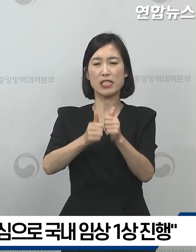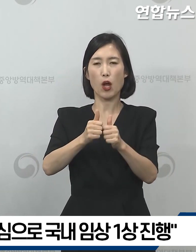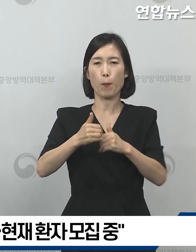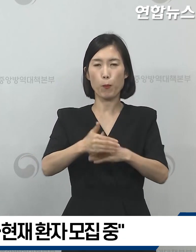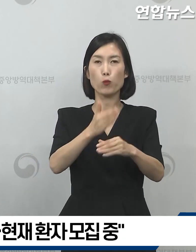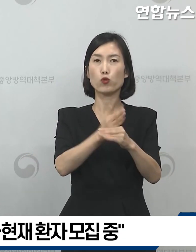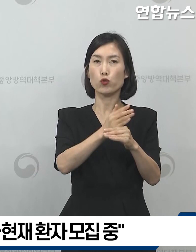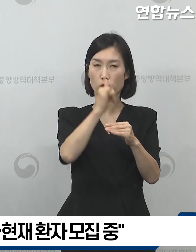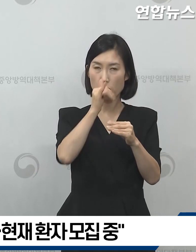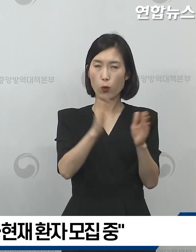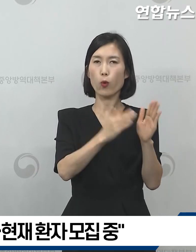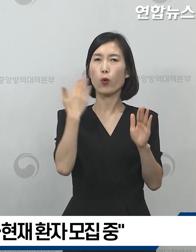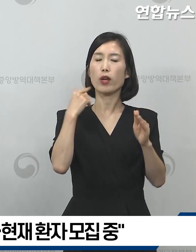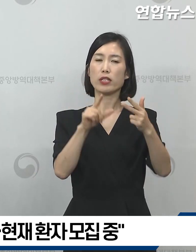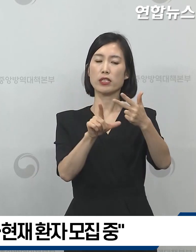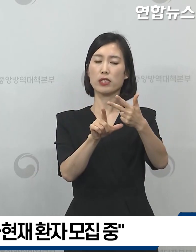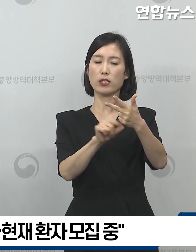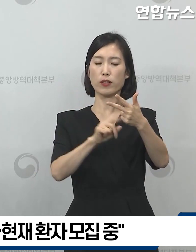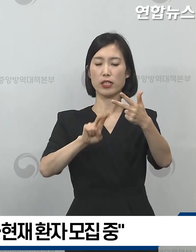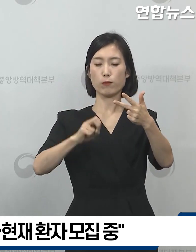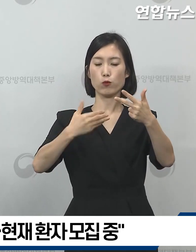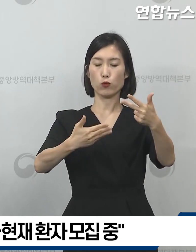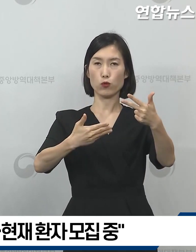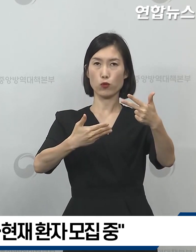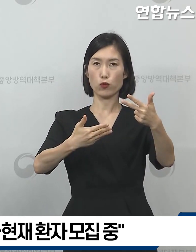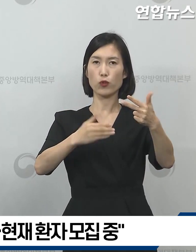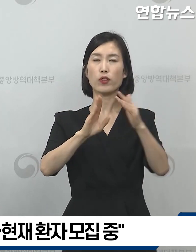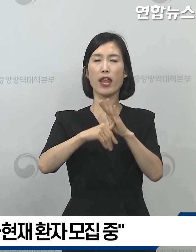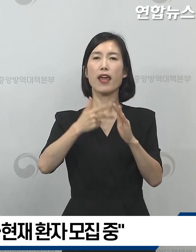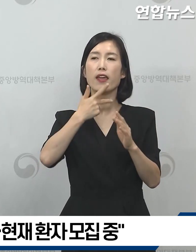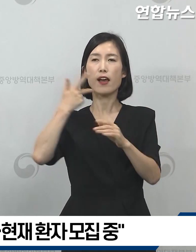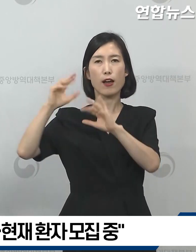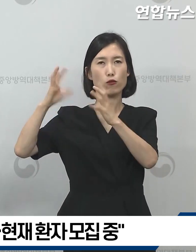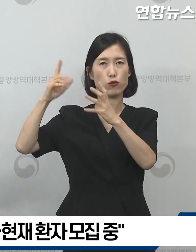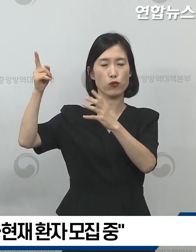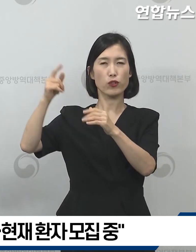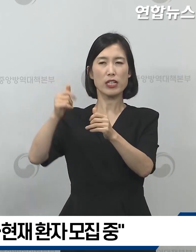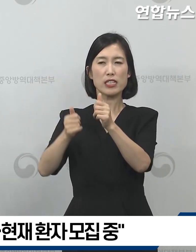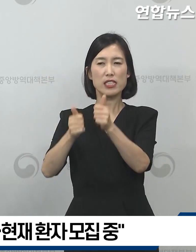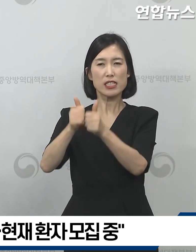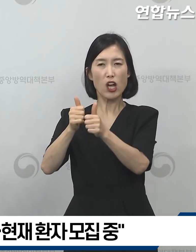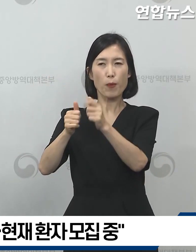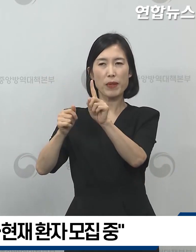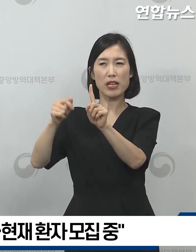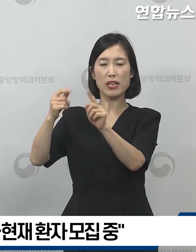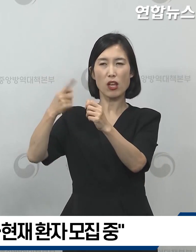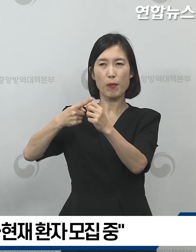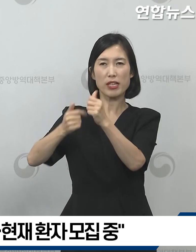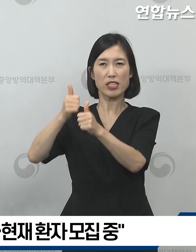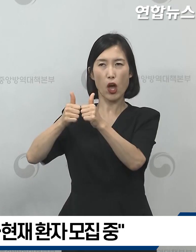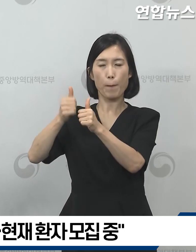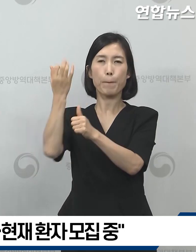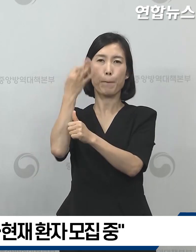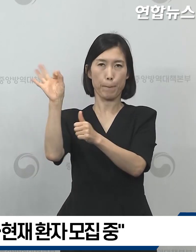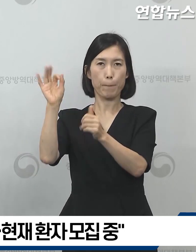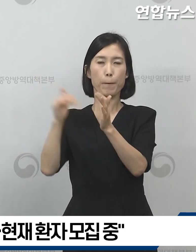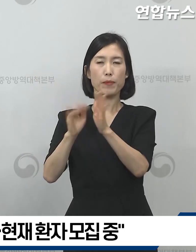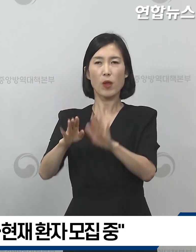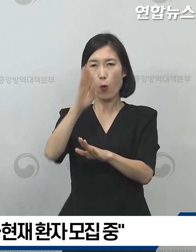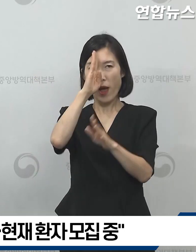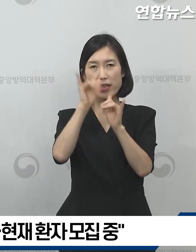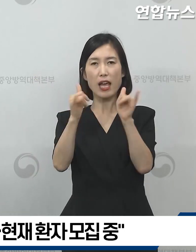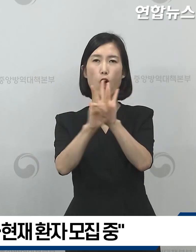7월 29일에는 영국에서 임상 1상 승인을 받아서 현재 환자